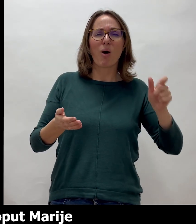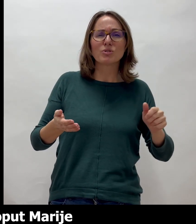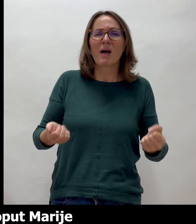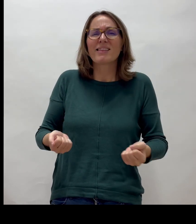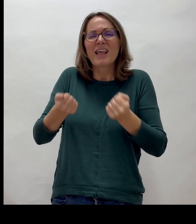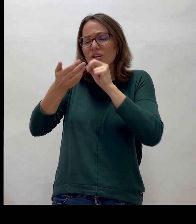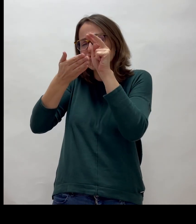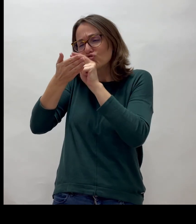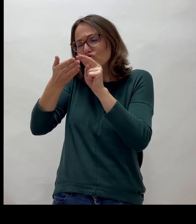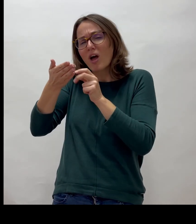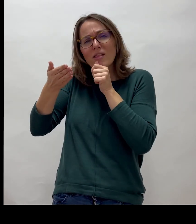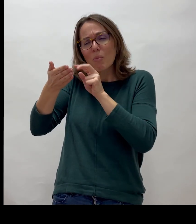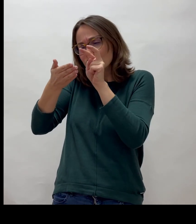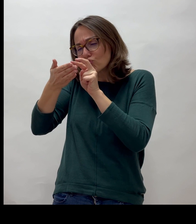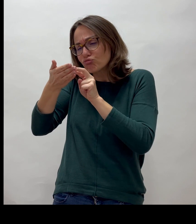pročitati.